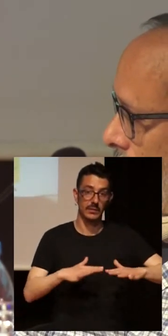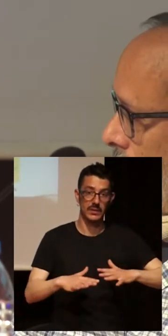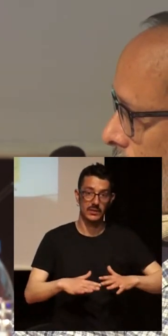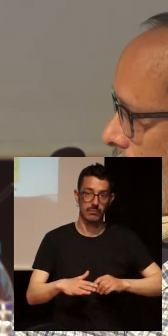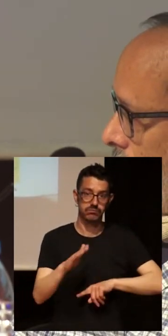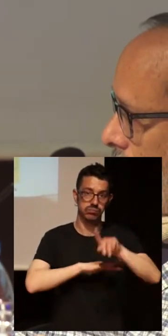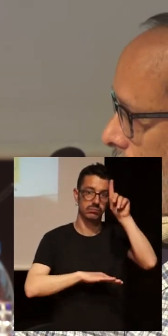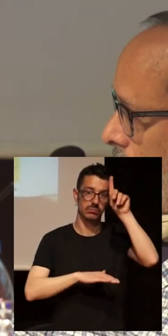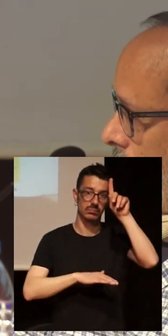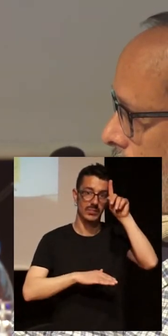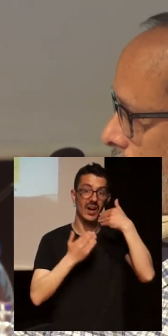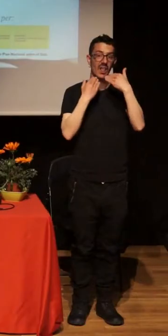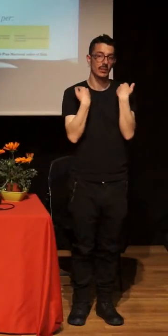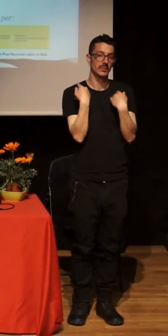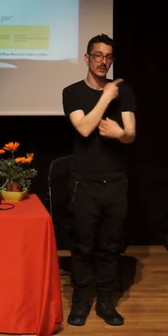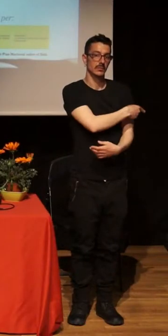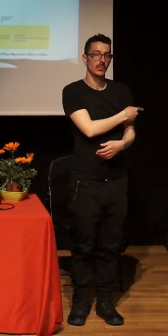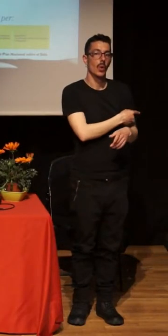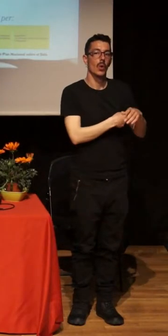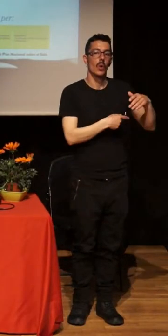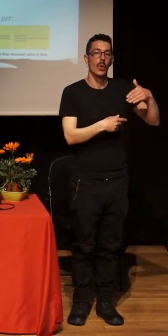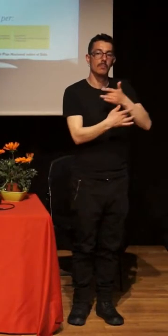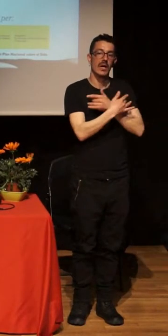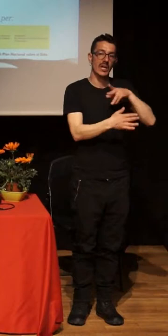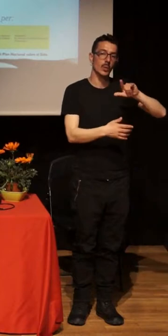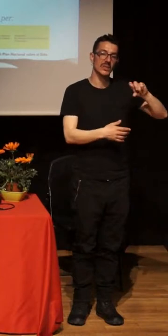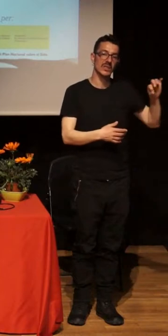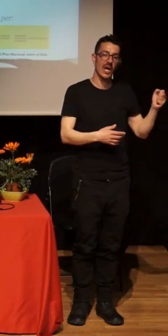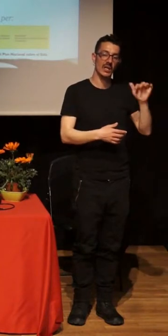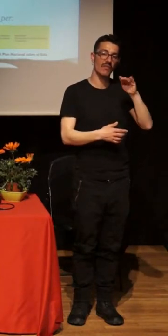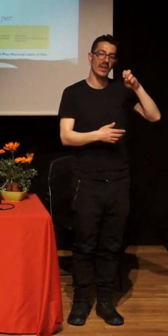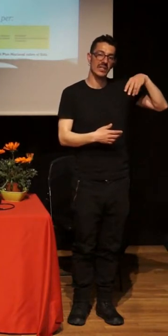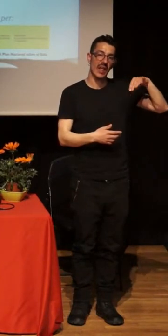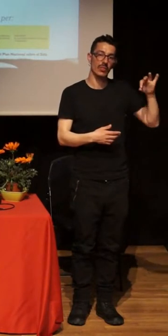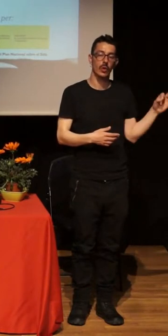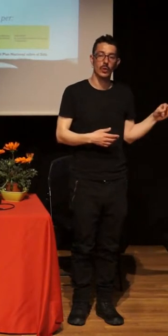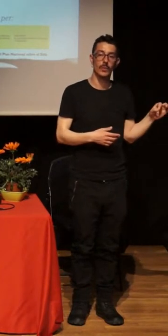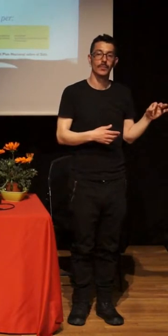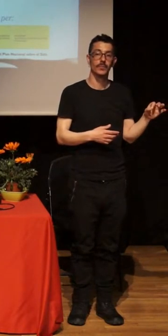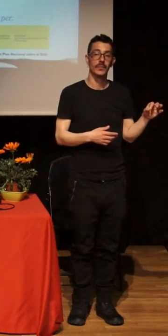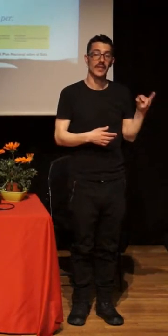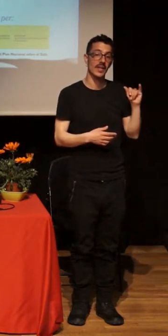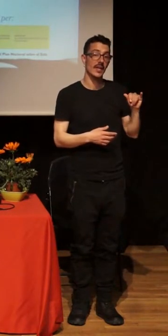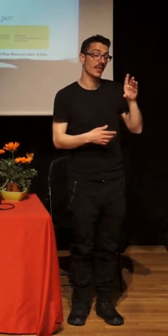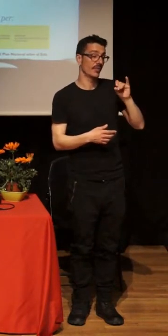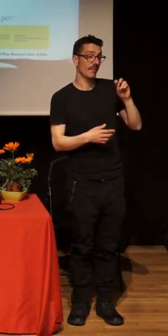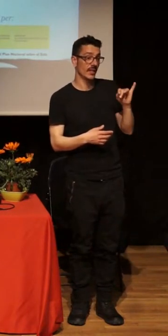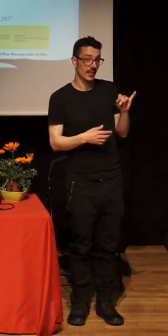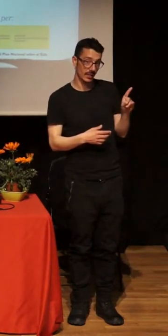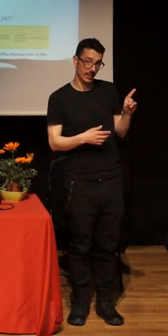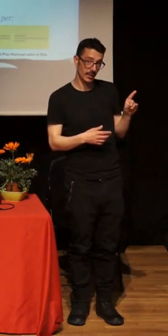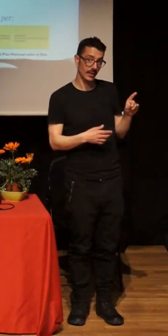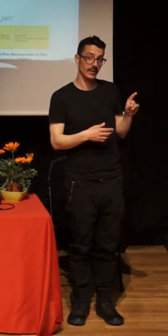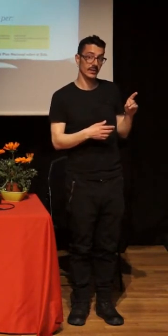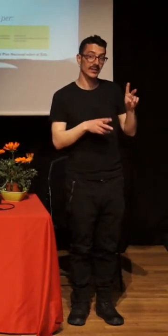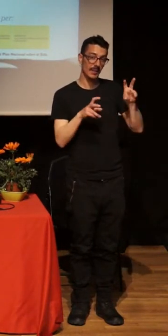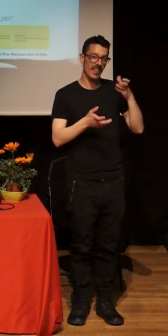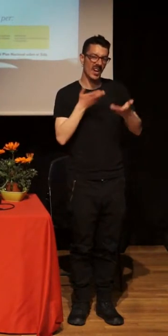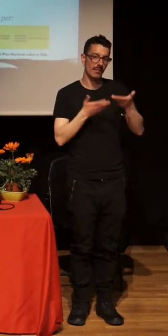María Luisa y Fernando. Y contigo, David, pues he avanzado en todo ese campo de la evaluación en los últimos años, donde he aprendido también muchísimo. Y